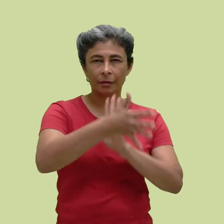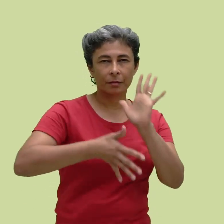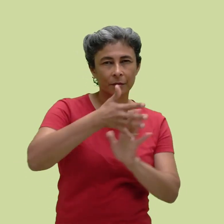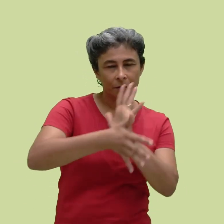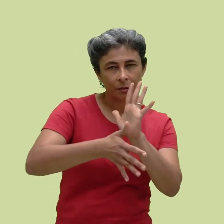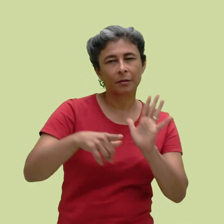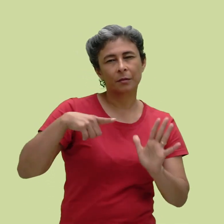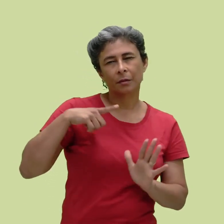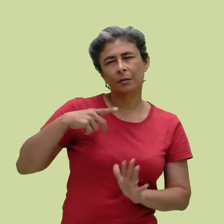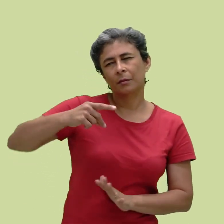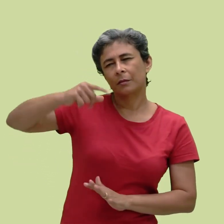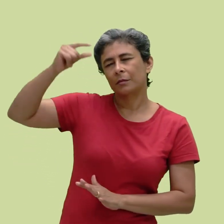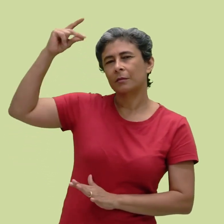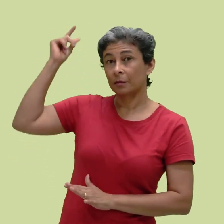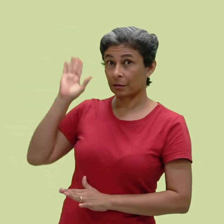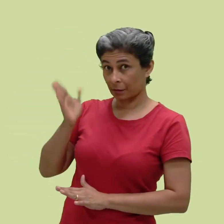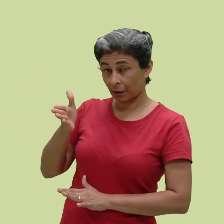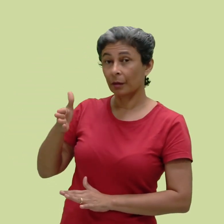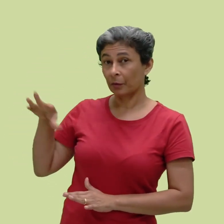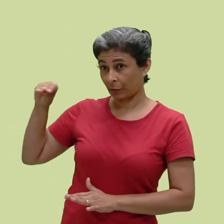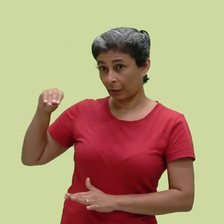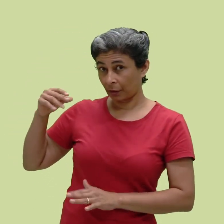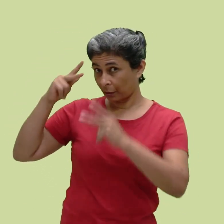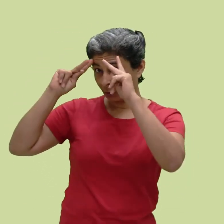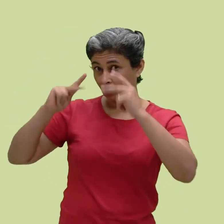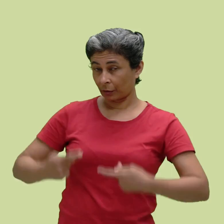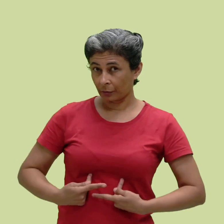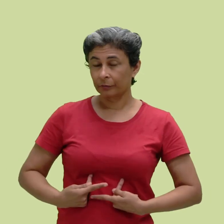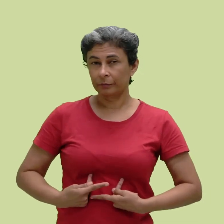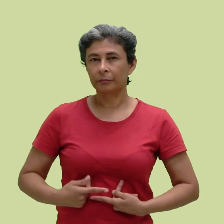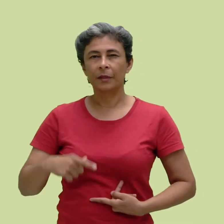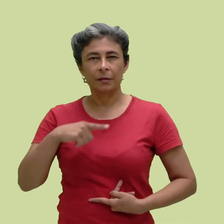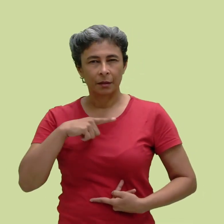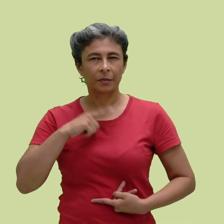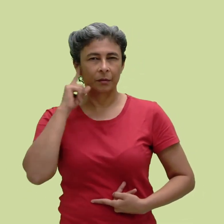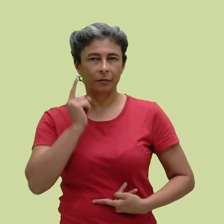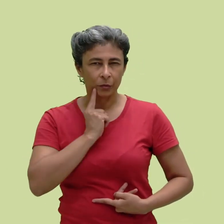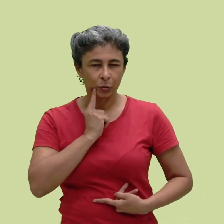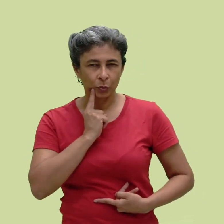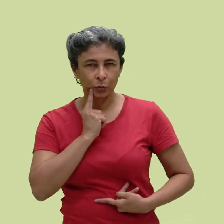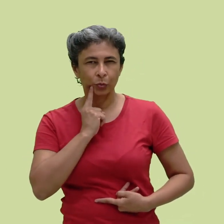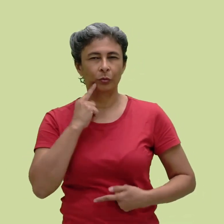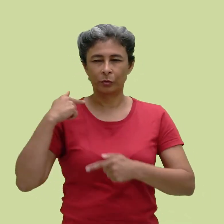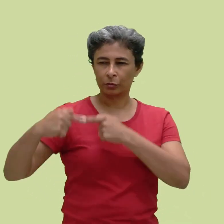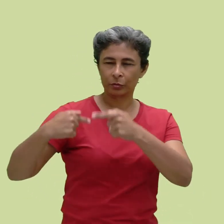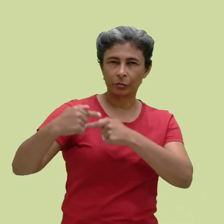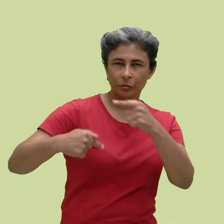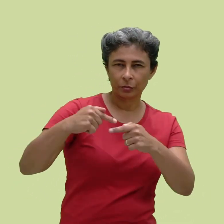As línguas de sinais existiram desde que existe língua oral humana e sempre que existirem surdos reunidos por mais de duas